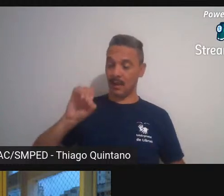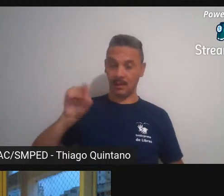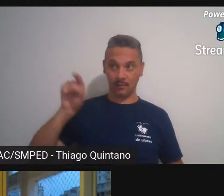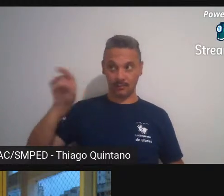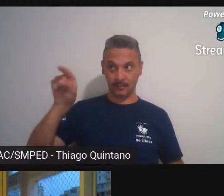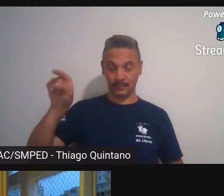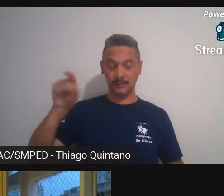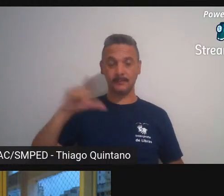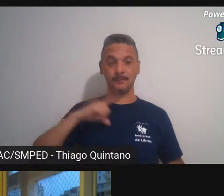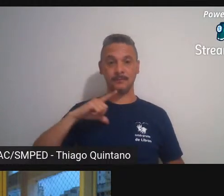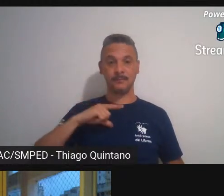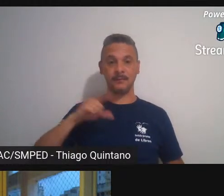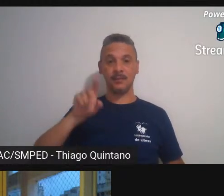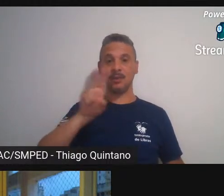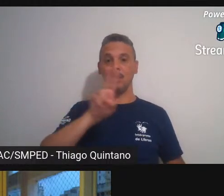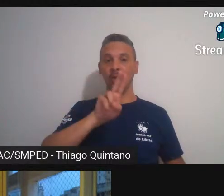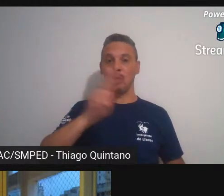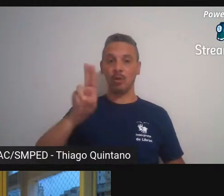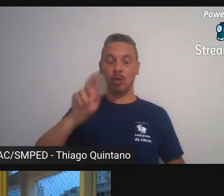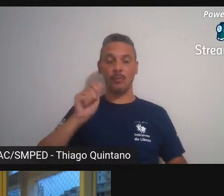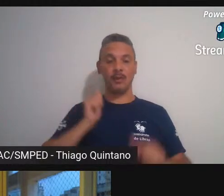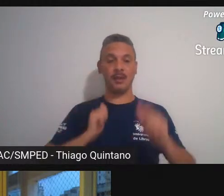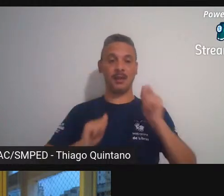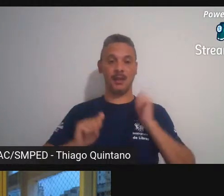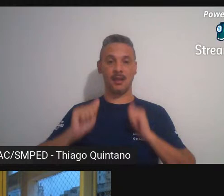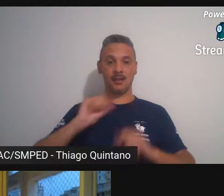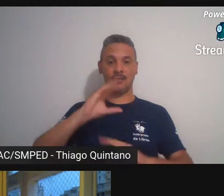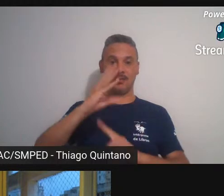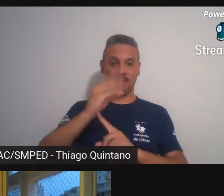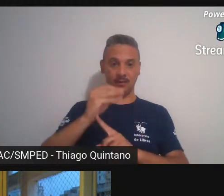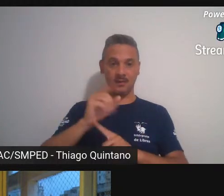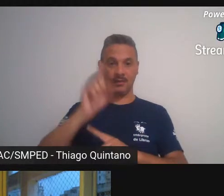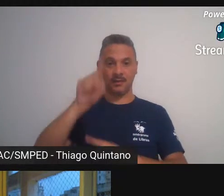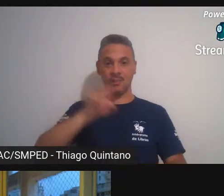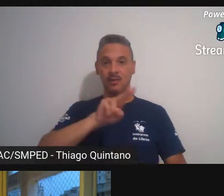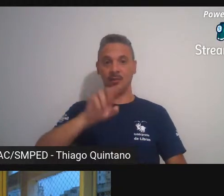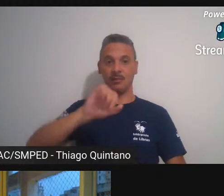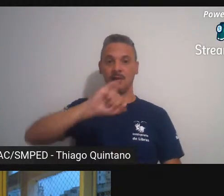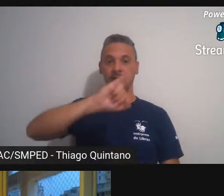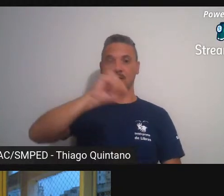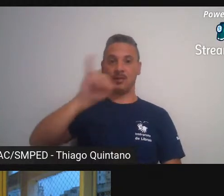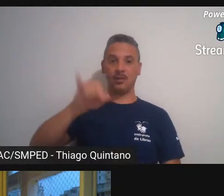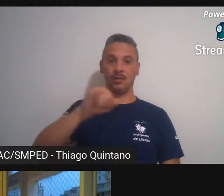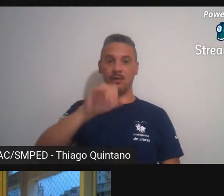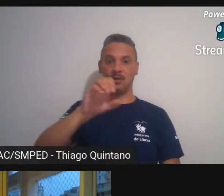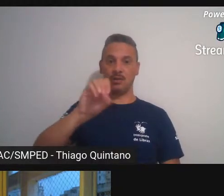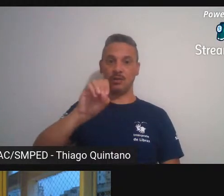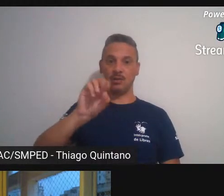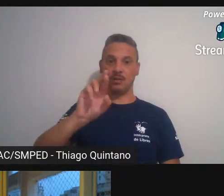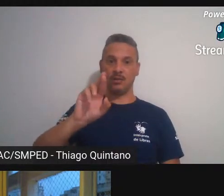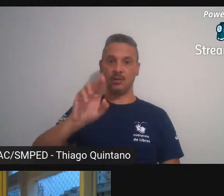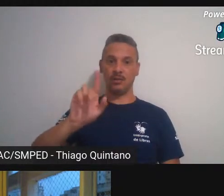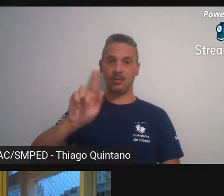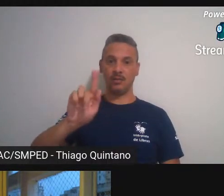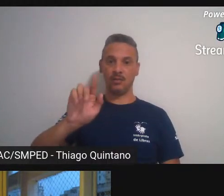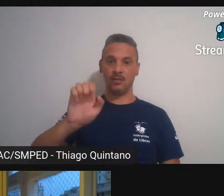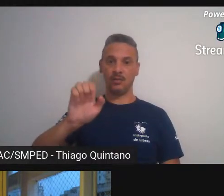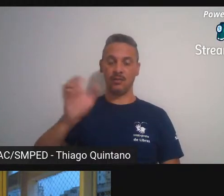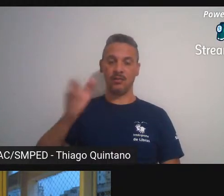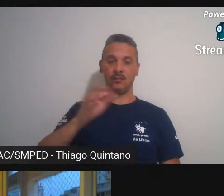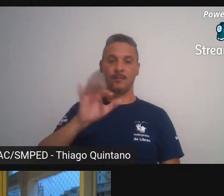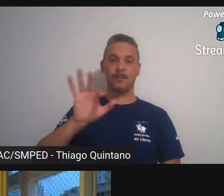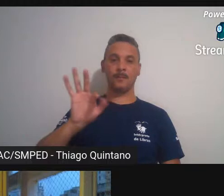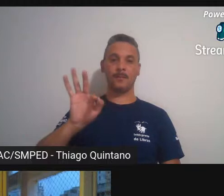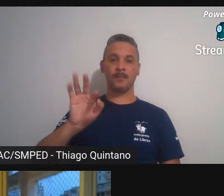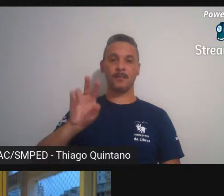que o nome do artista que você menciona é o Jorge Furtado e ele foi